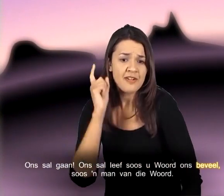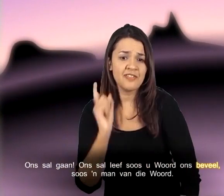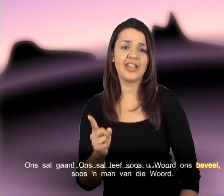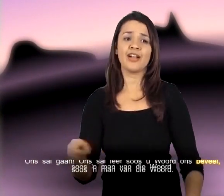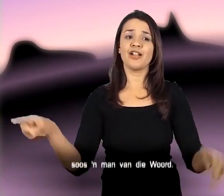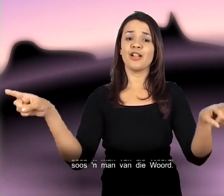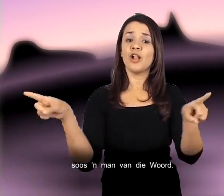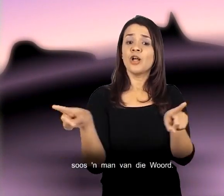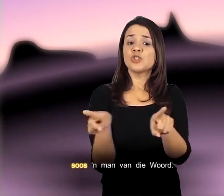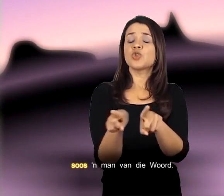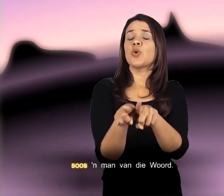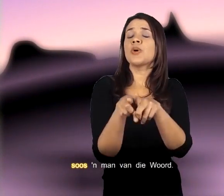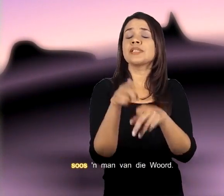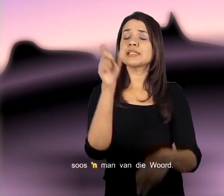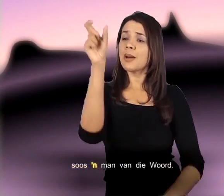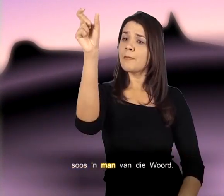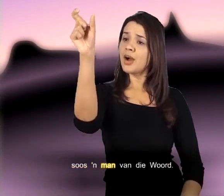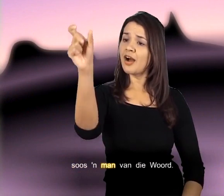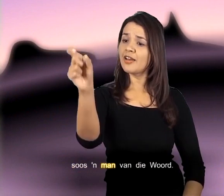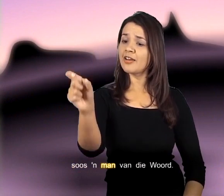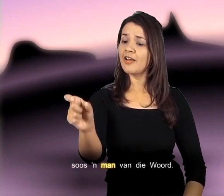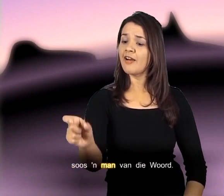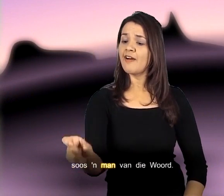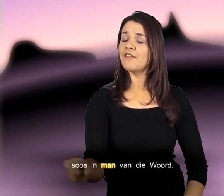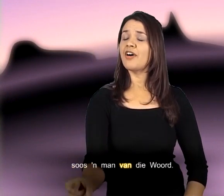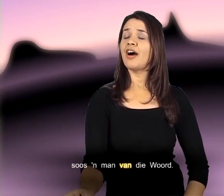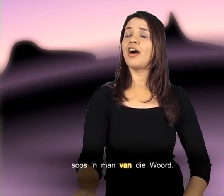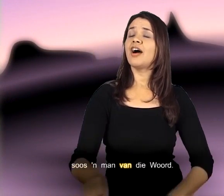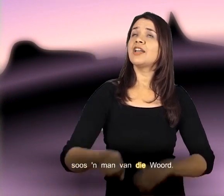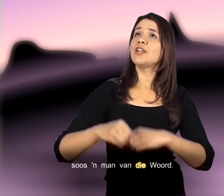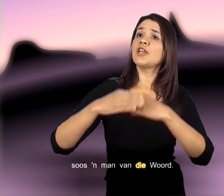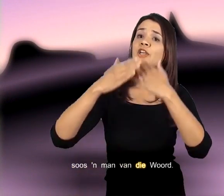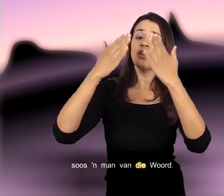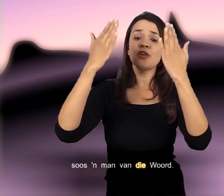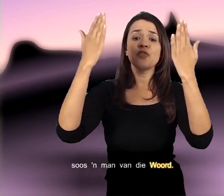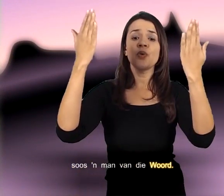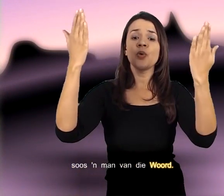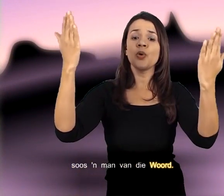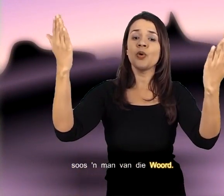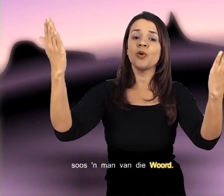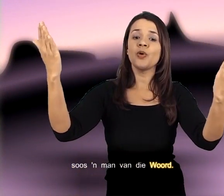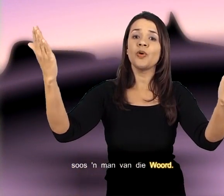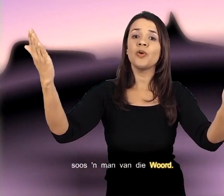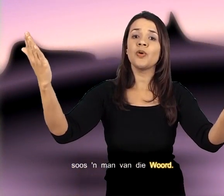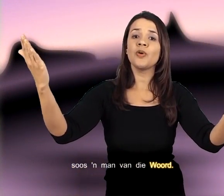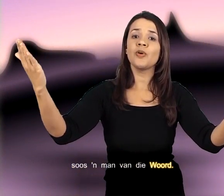Ons beveer Soos die man Van die voortlaat